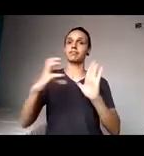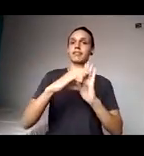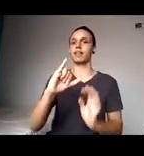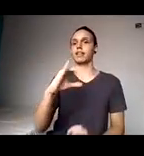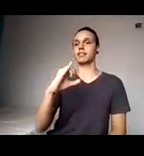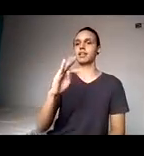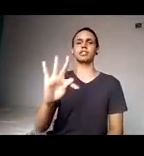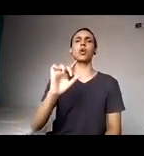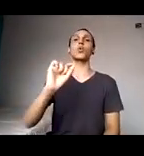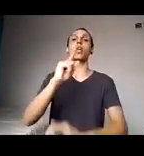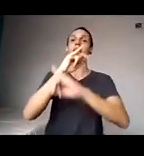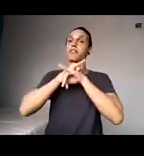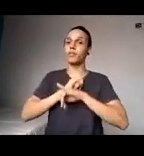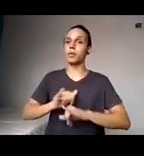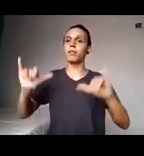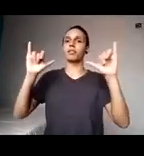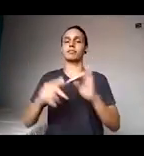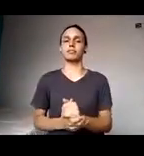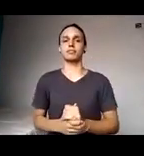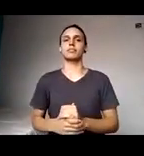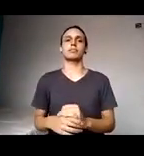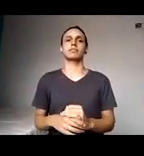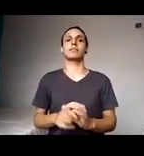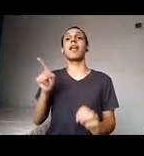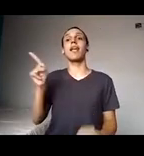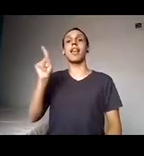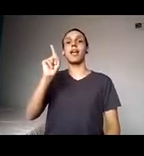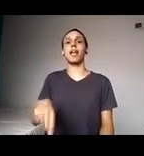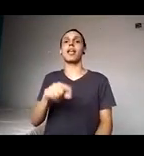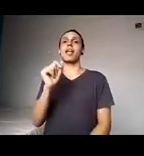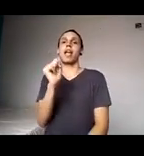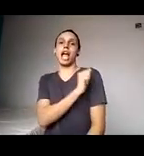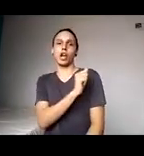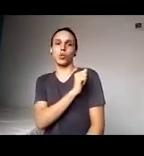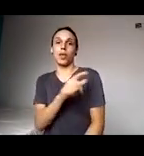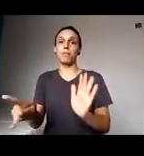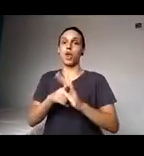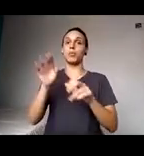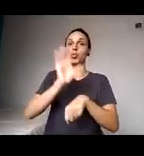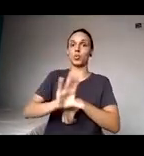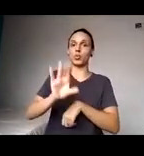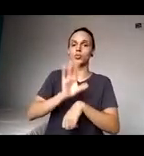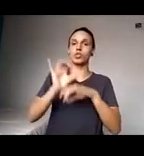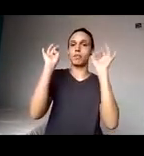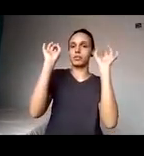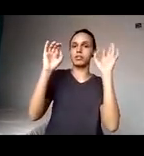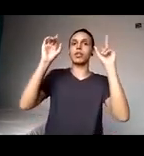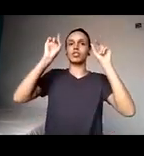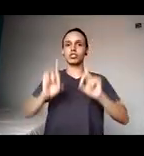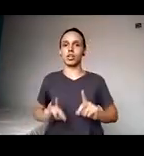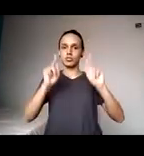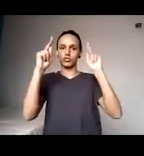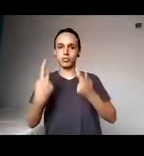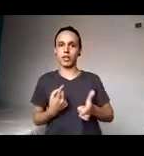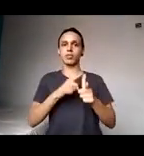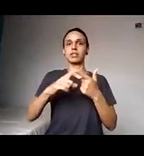ela é discente do curso de especialização de direitos humanos, saúde, acessibilidade e inclusão, e